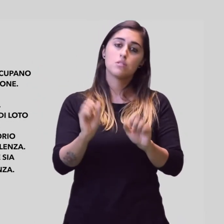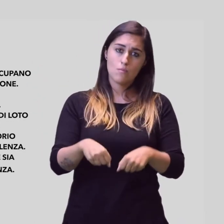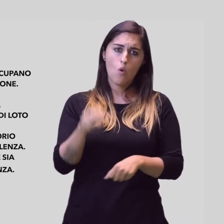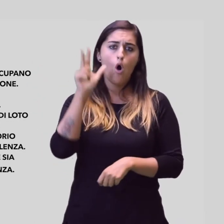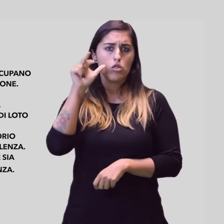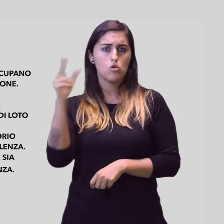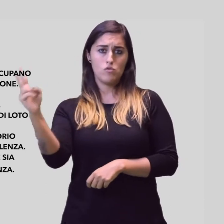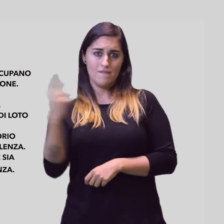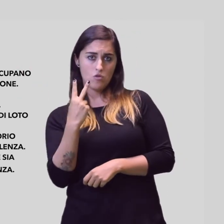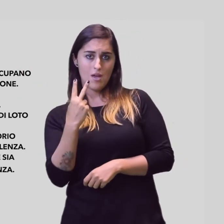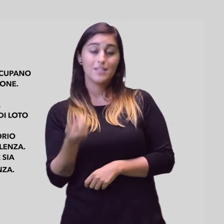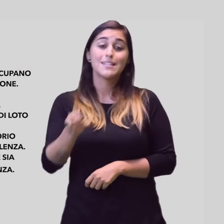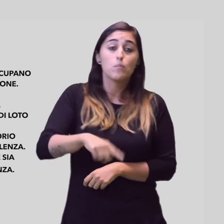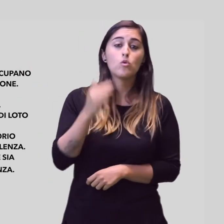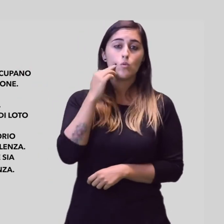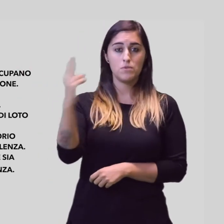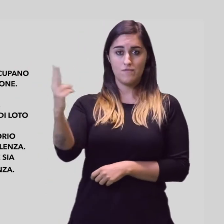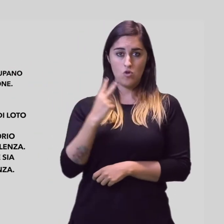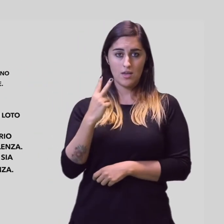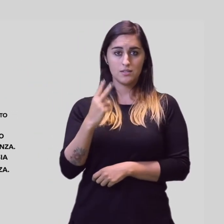sia donne che uomini vittime di violenza.